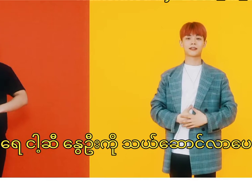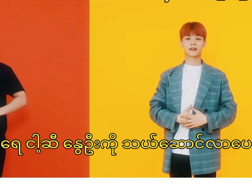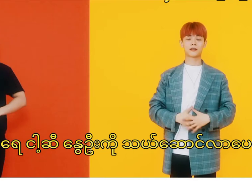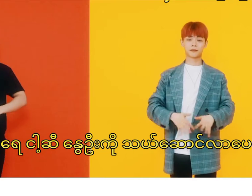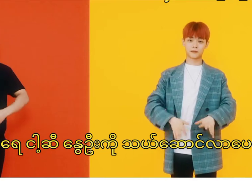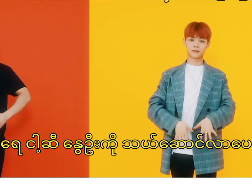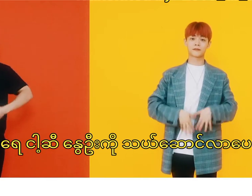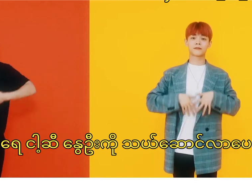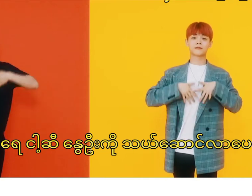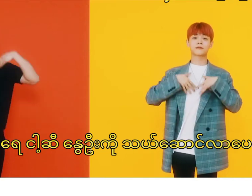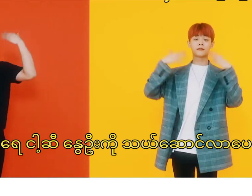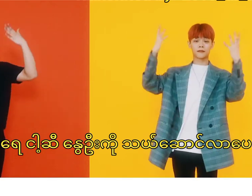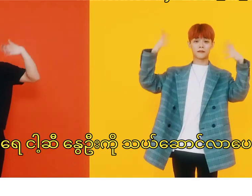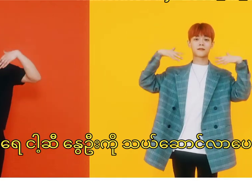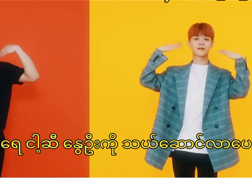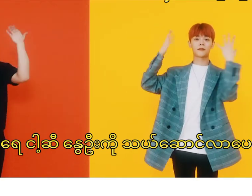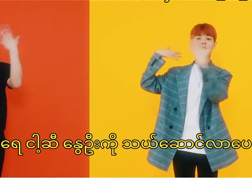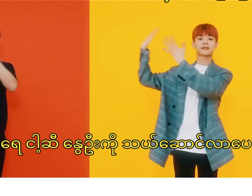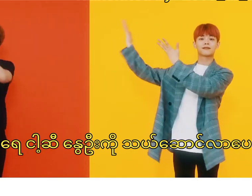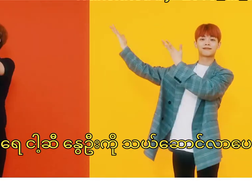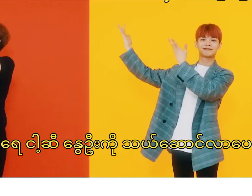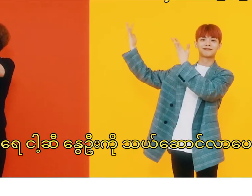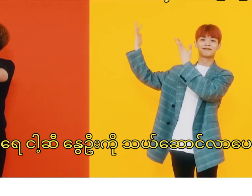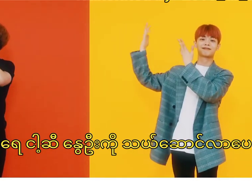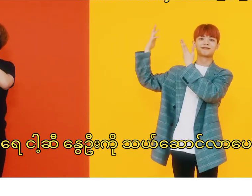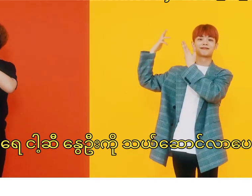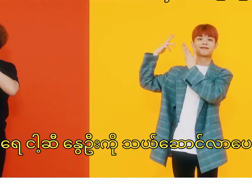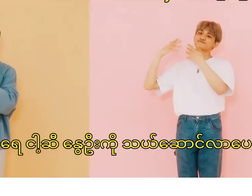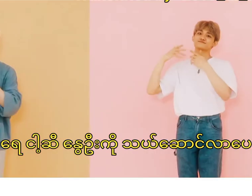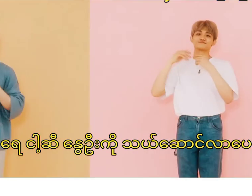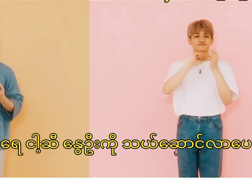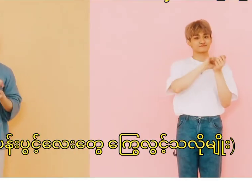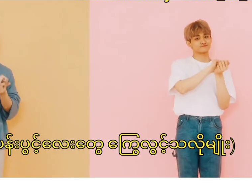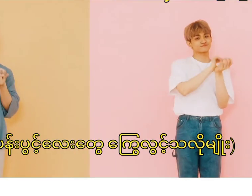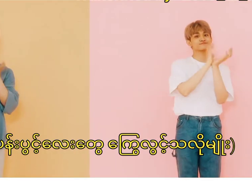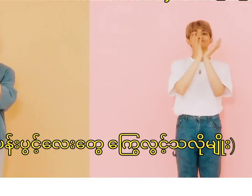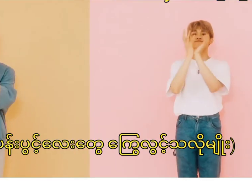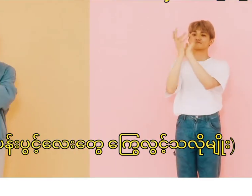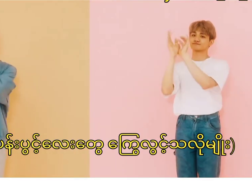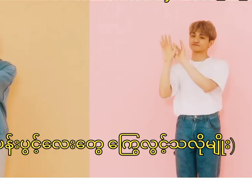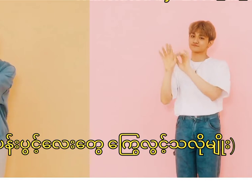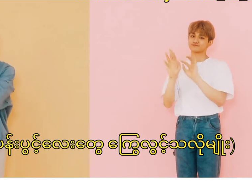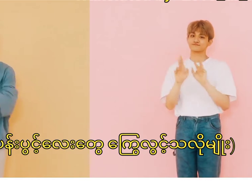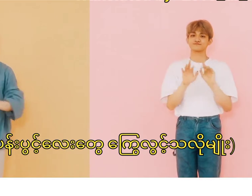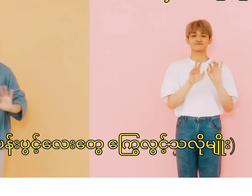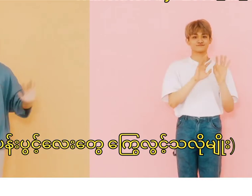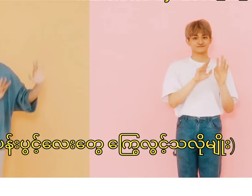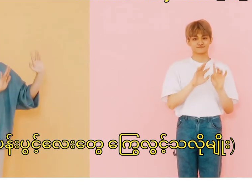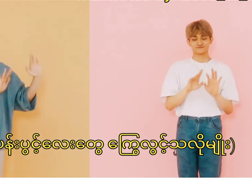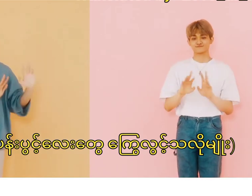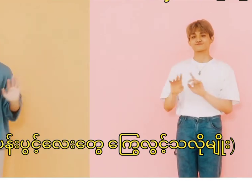바람아 내게 봄을 데려와줘 밤 밑에 달리듯이